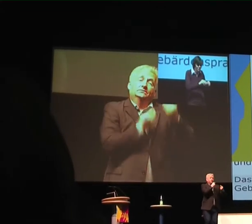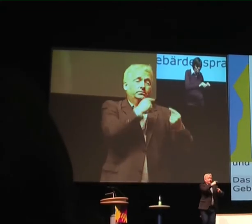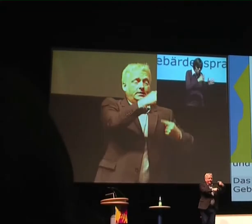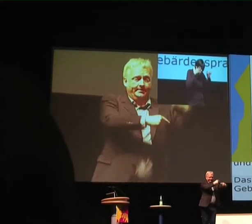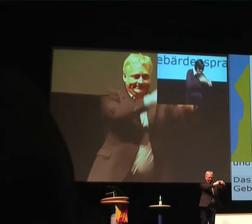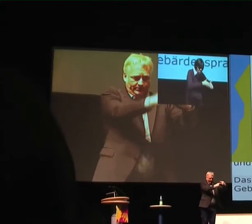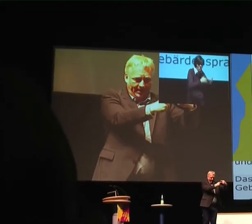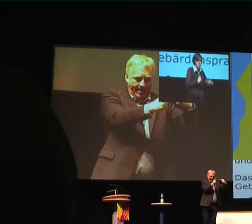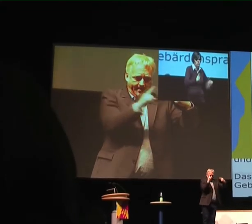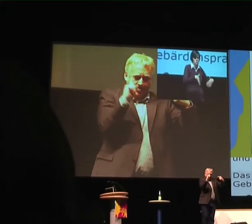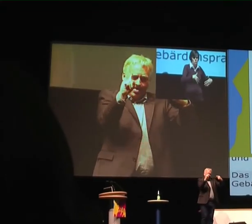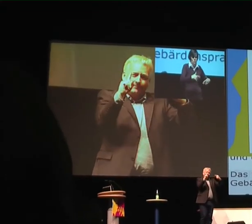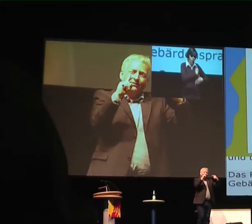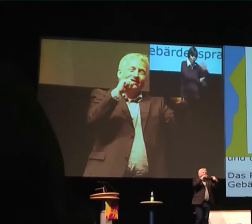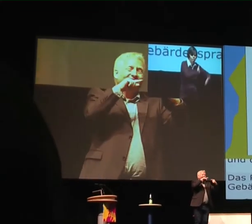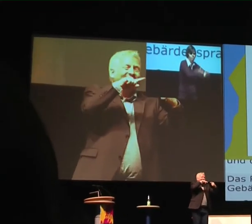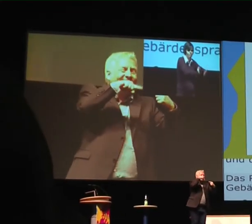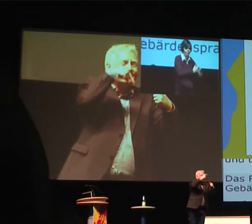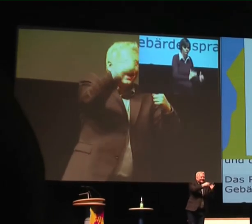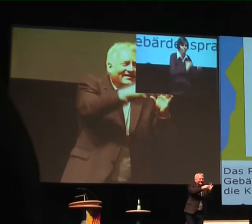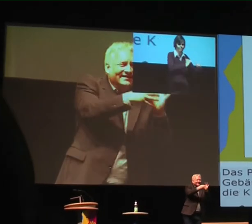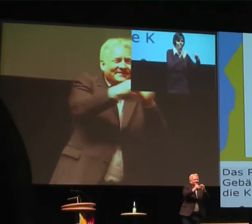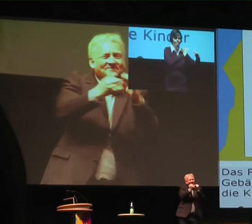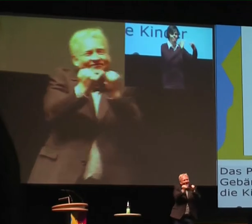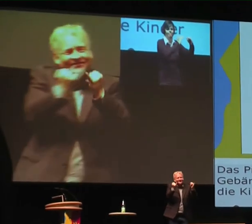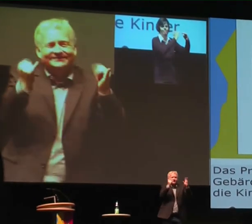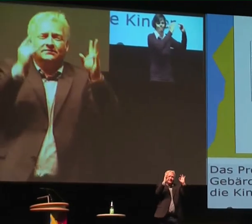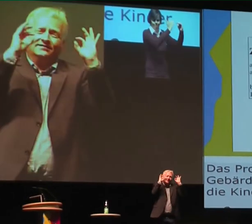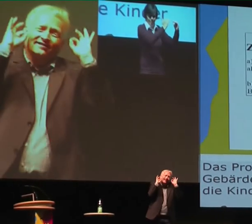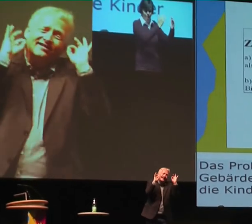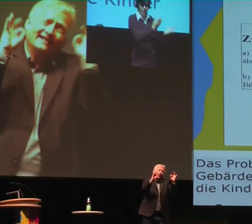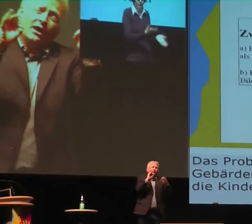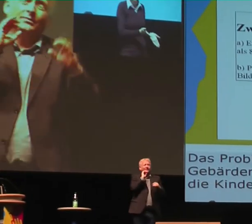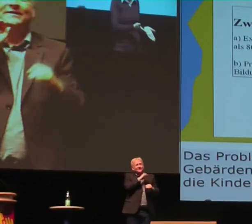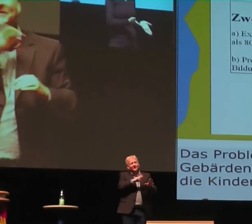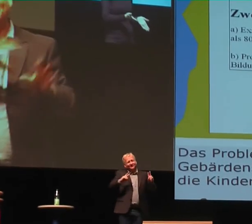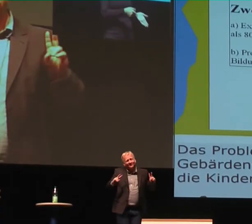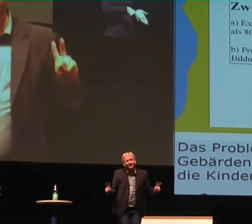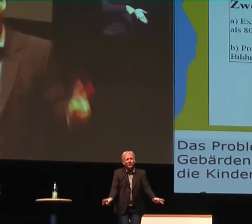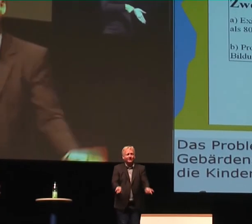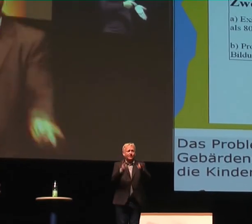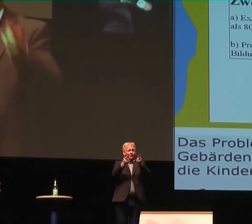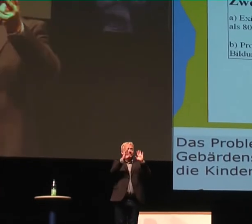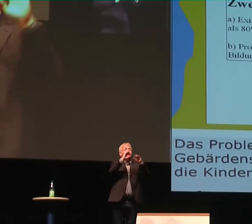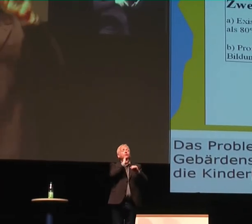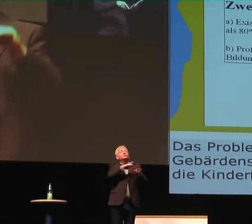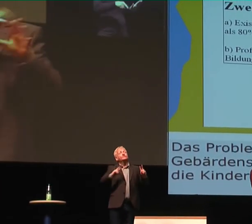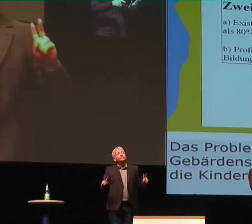Prozess und er wird sehr professionell begleitet. Die Frage ist nur, wie findet die